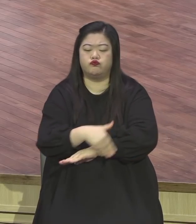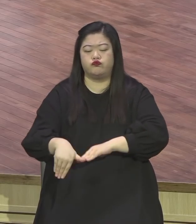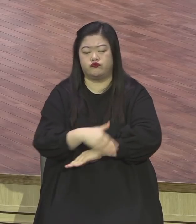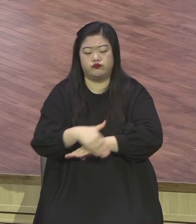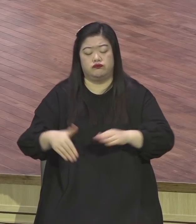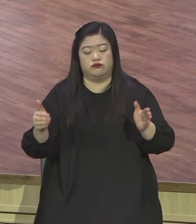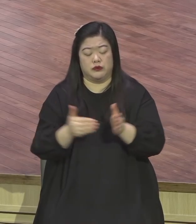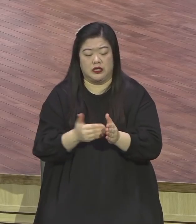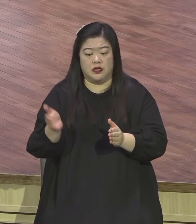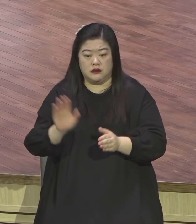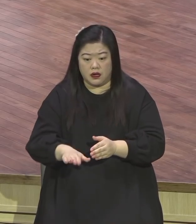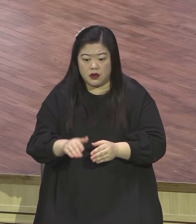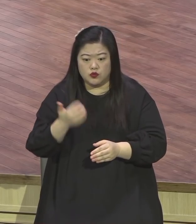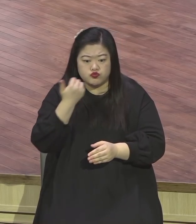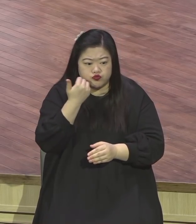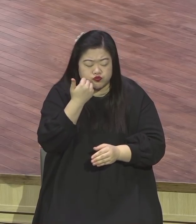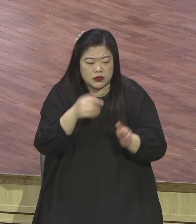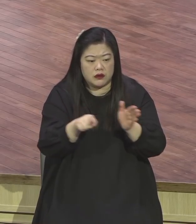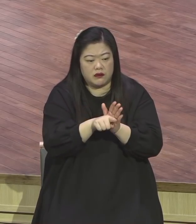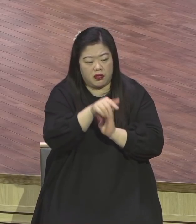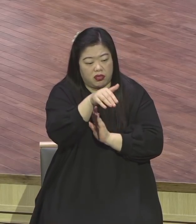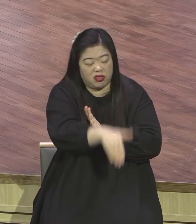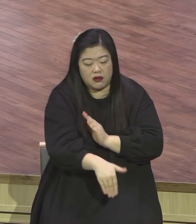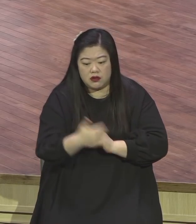어떤 학생은 저 지방으로 내려가야 돼요.